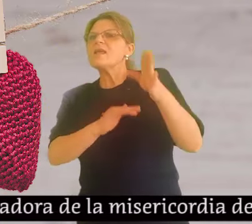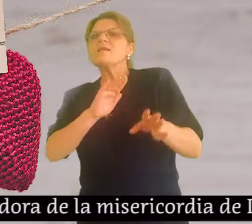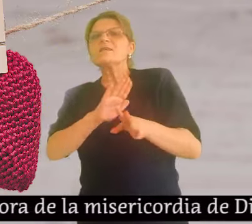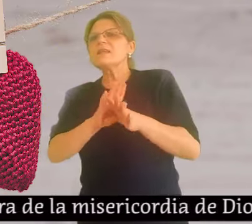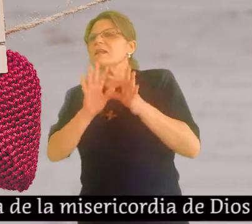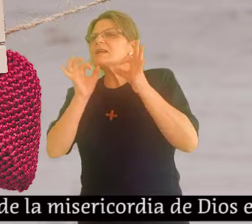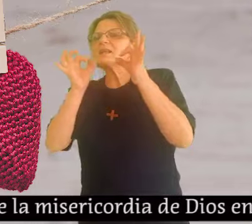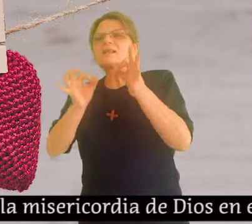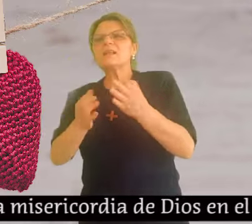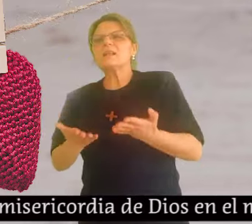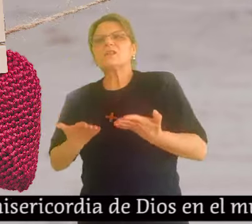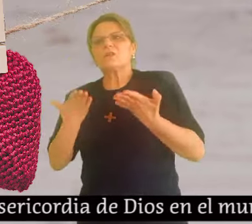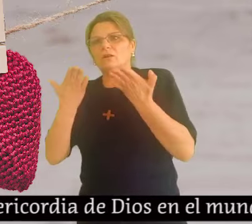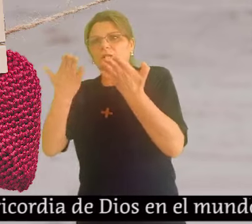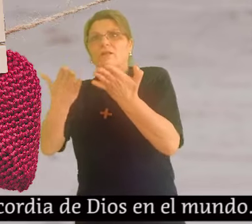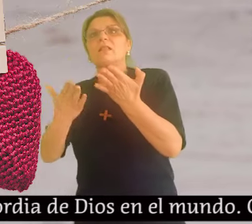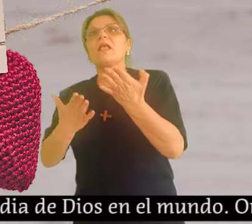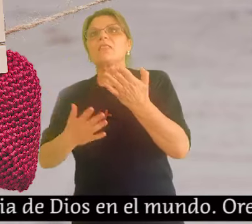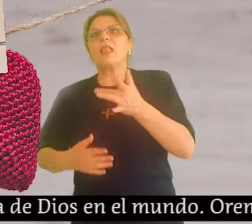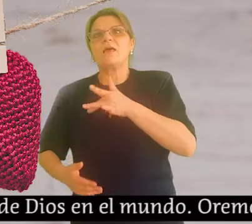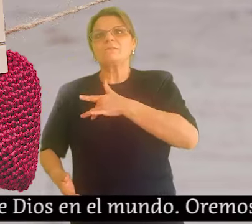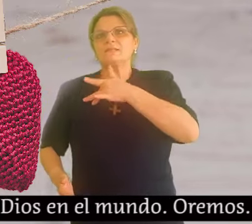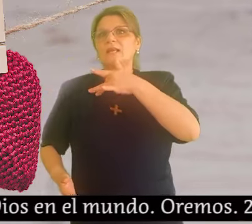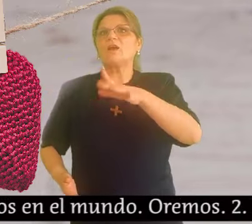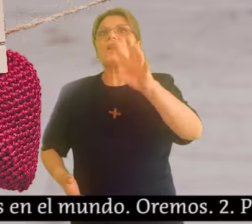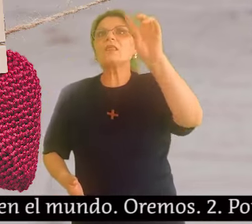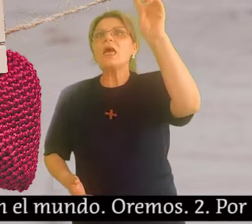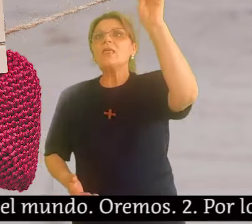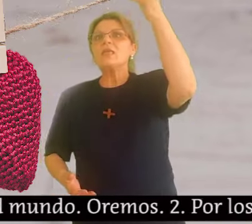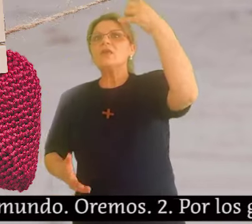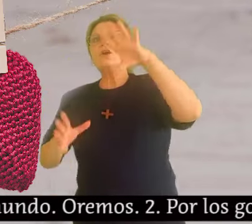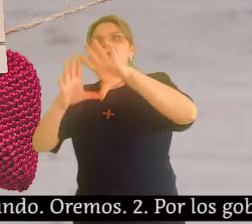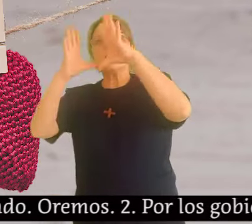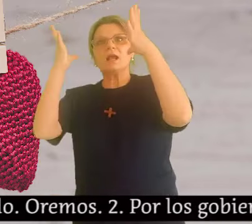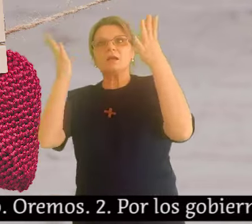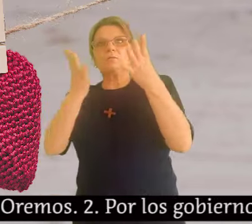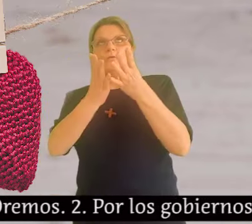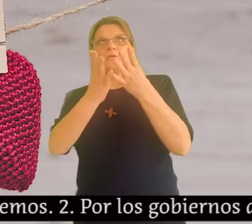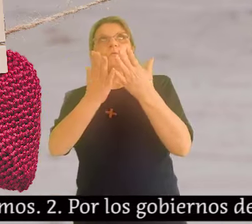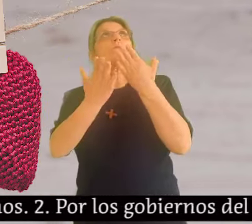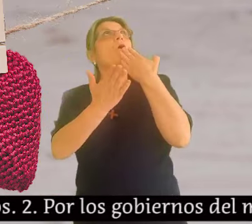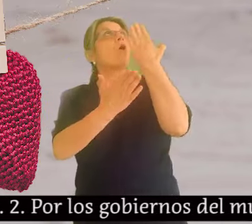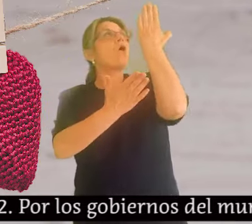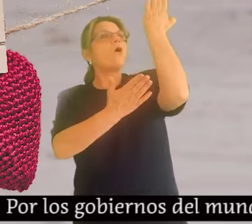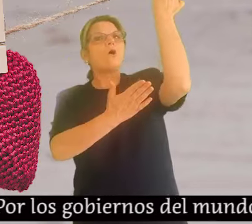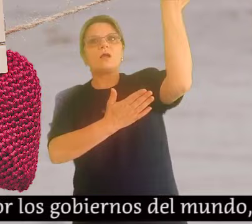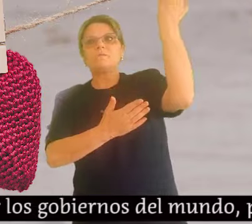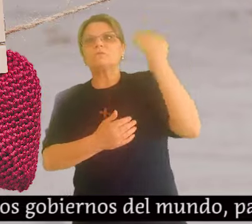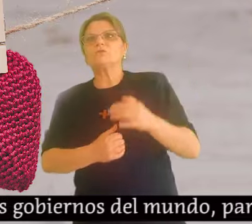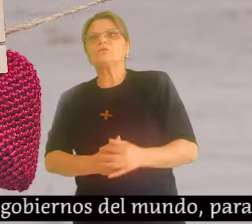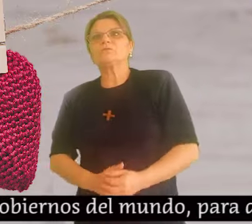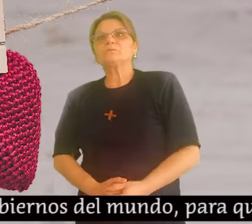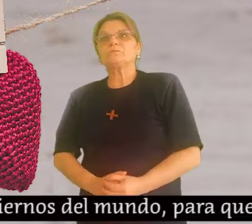Para que nuestra Madre la Iglesia siga siendo dispensadora de la misericordia de Dios en el mundo,